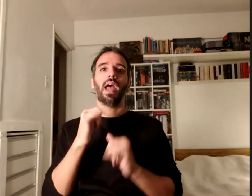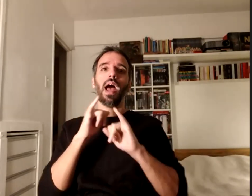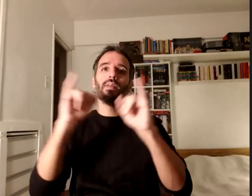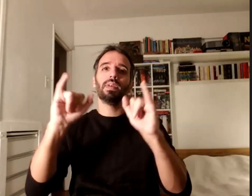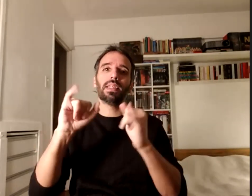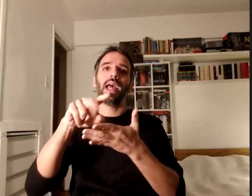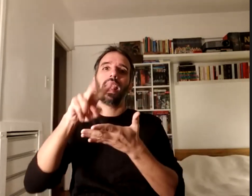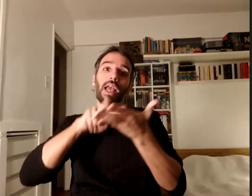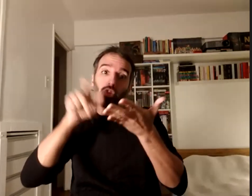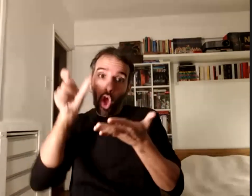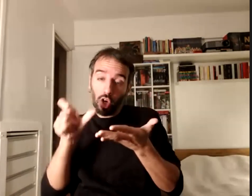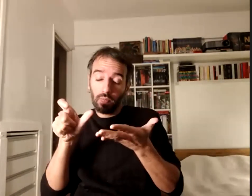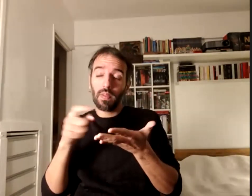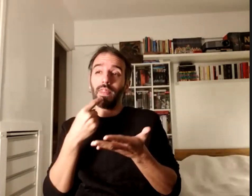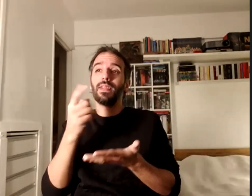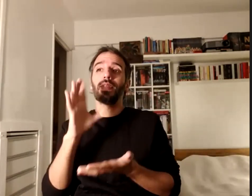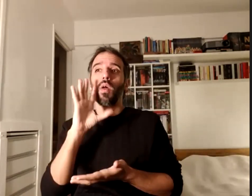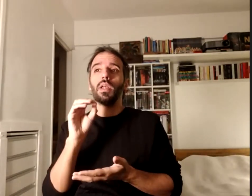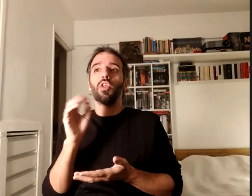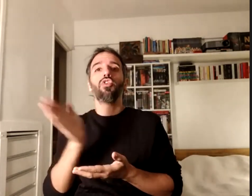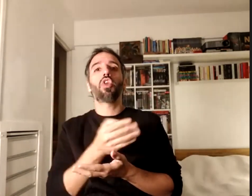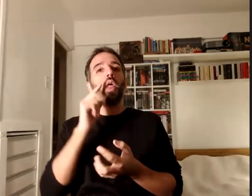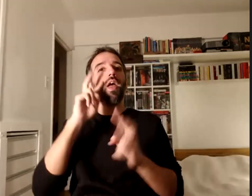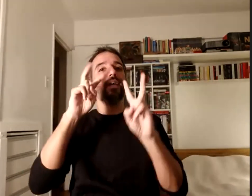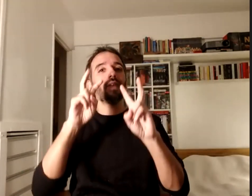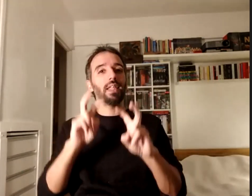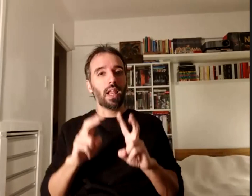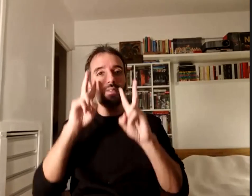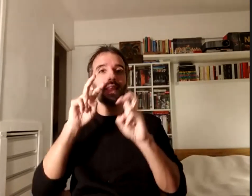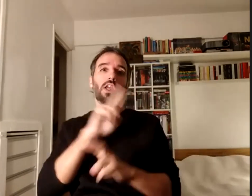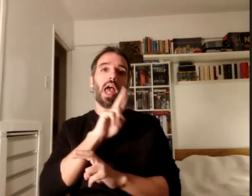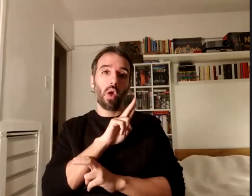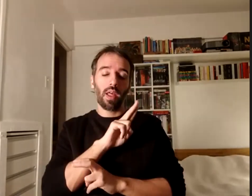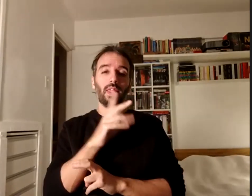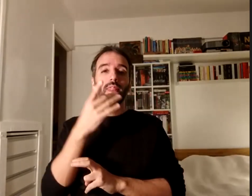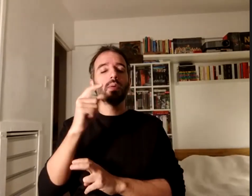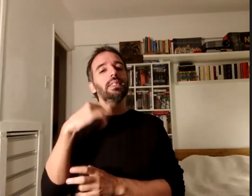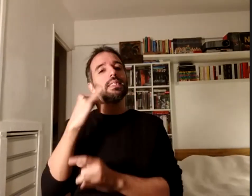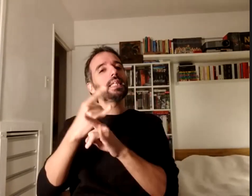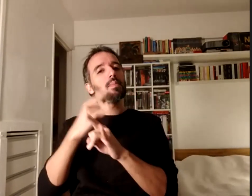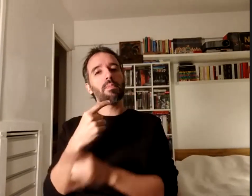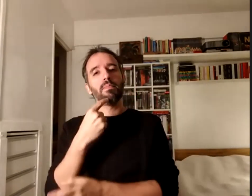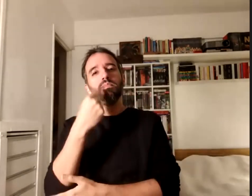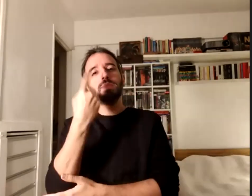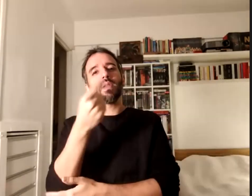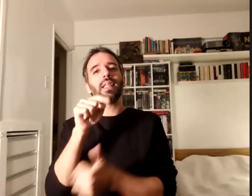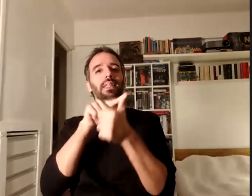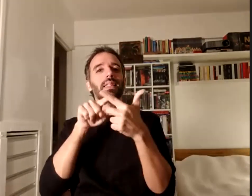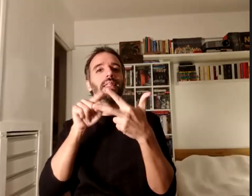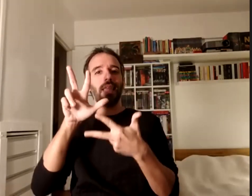como que todo investigador o investigadora debe preguntarse tres cosas ¿por qué